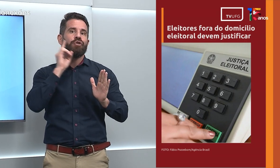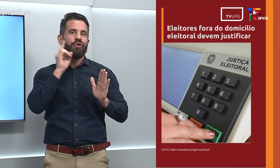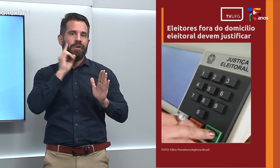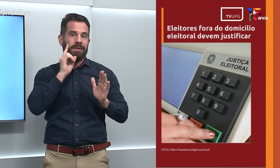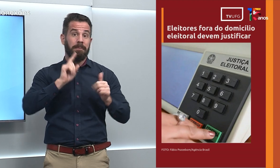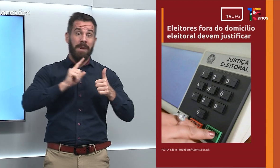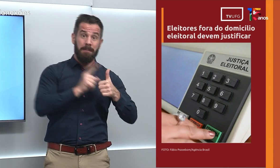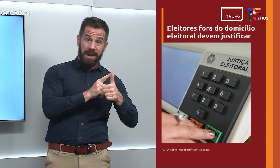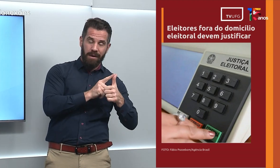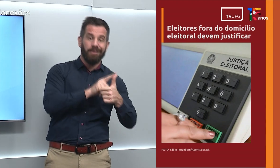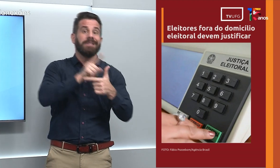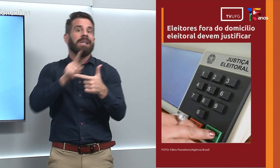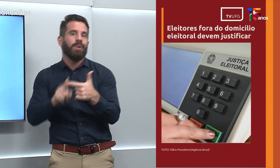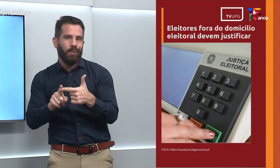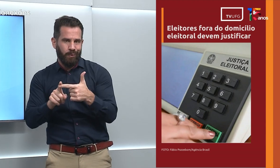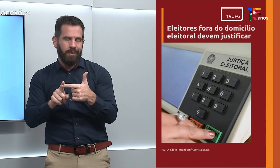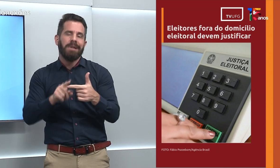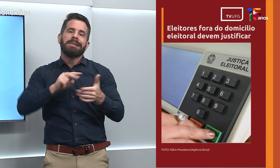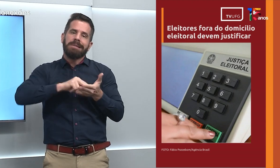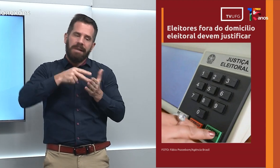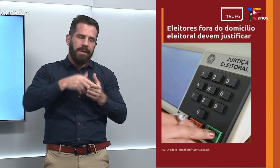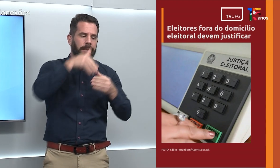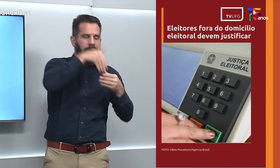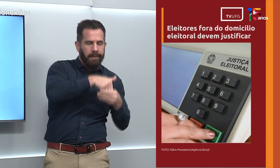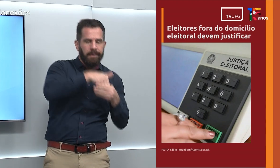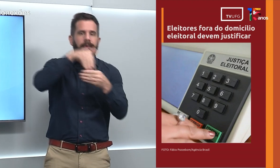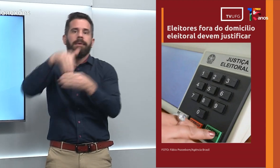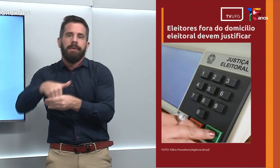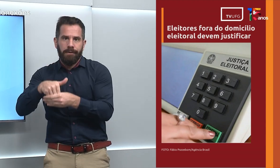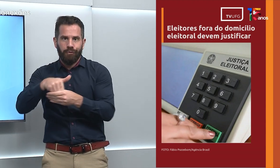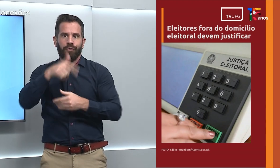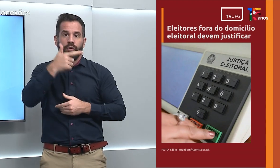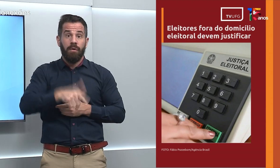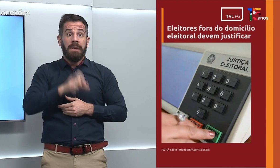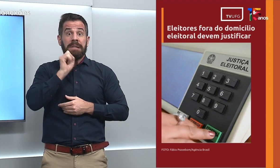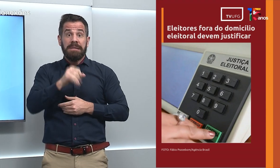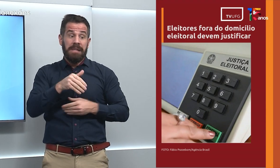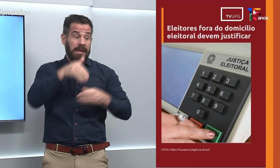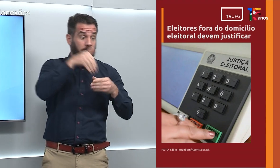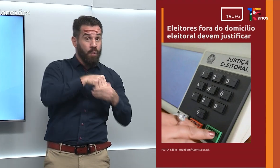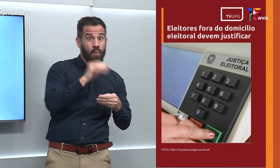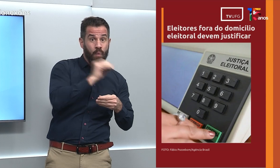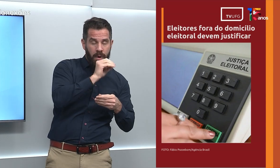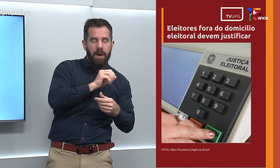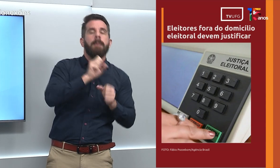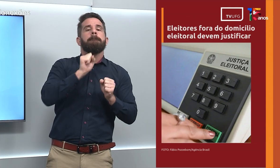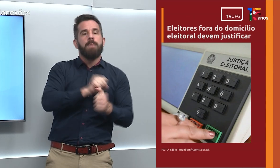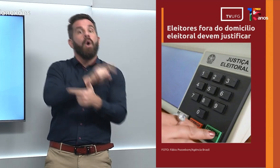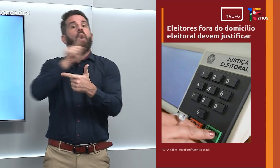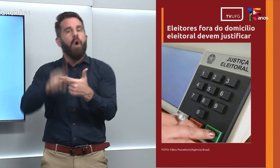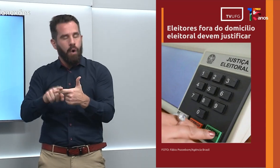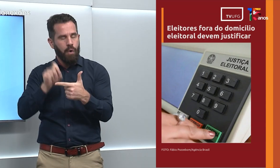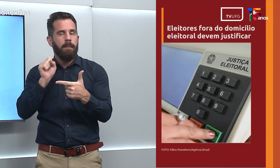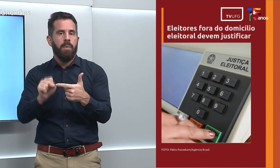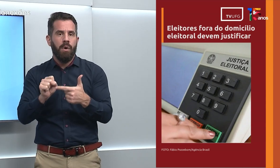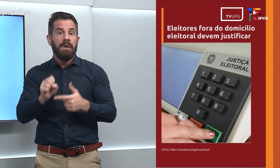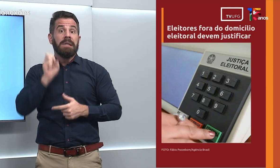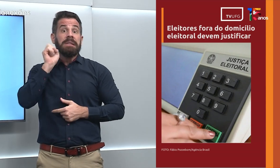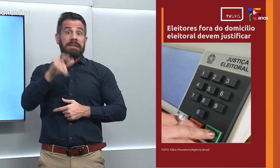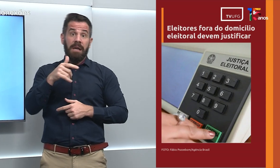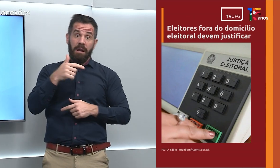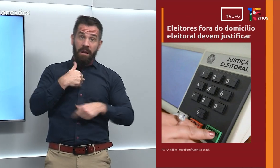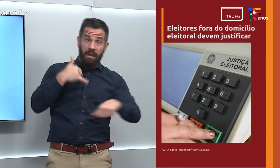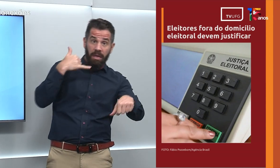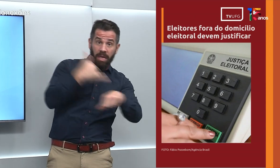que conta como uma eleição. Quem não votar no primeiro, pode votar no segundo. E deixar de votar e justificar nos